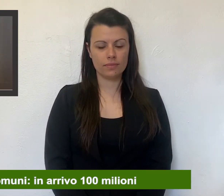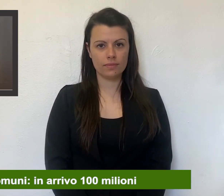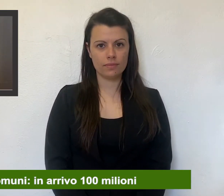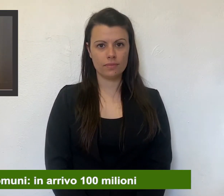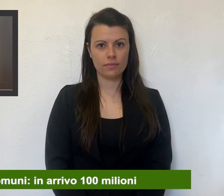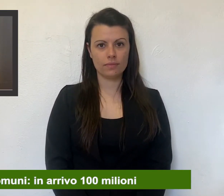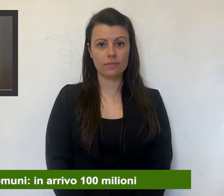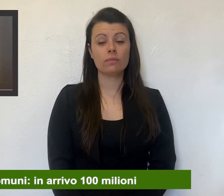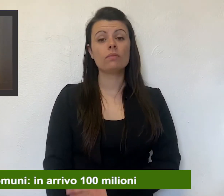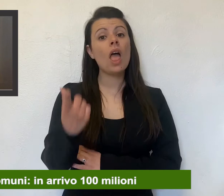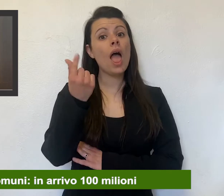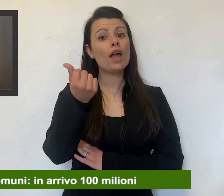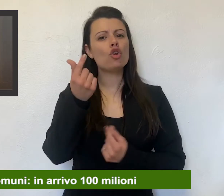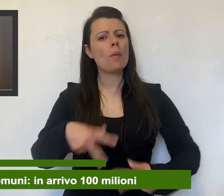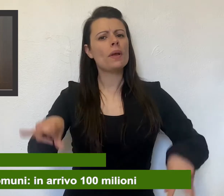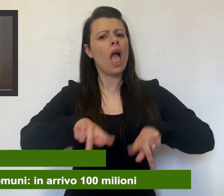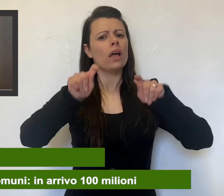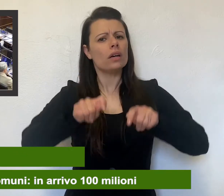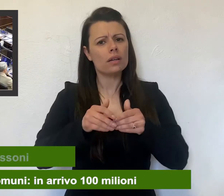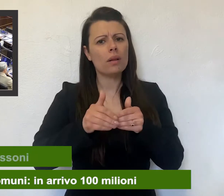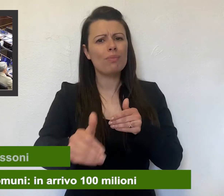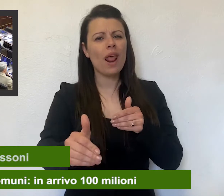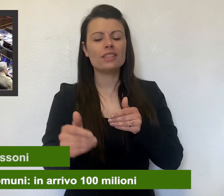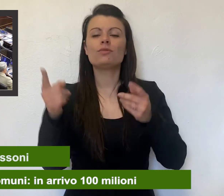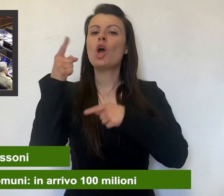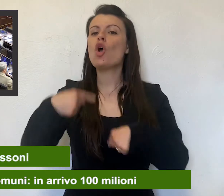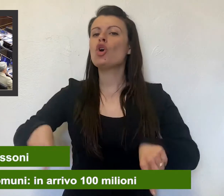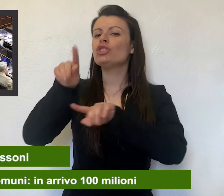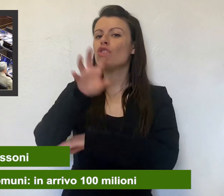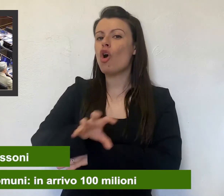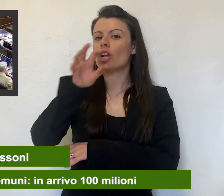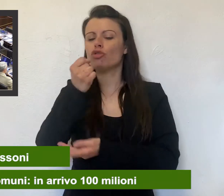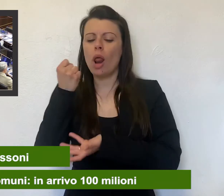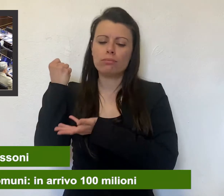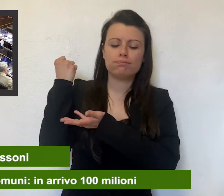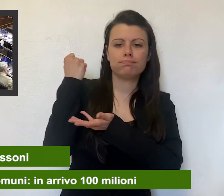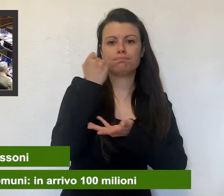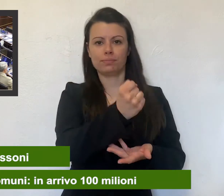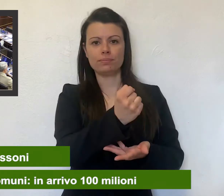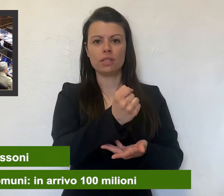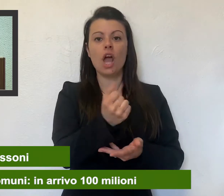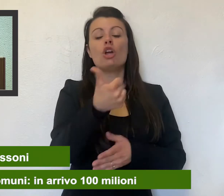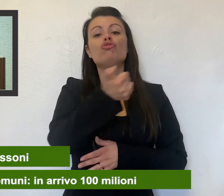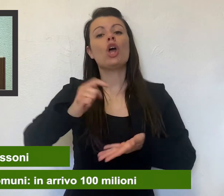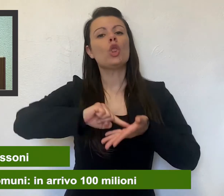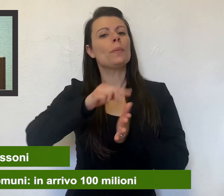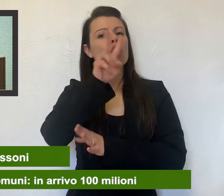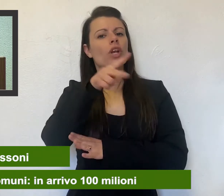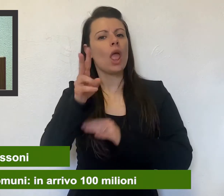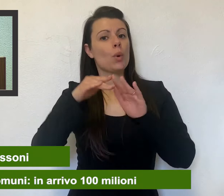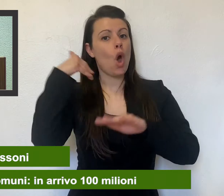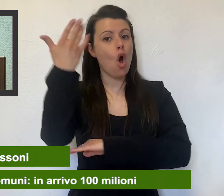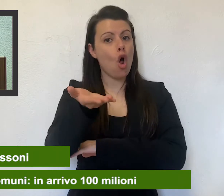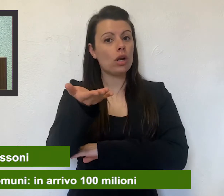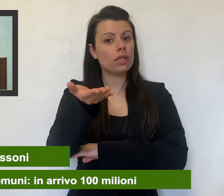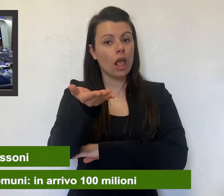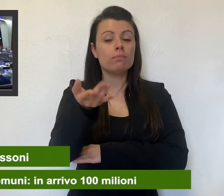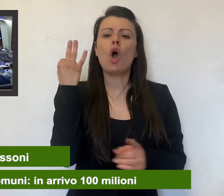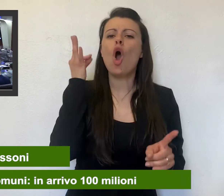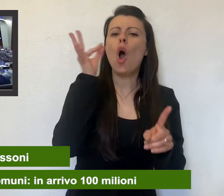Per favorire la ripresa economica, il Consiglio regionale ha stanziato oltre 100 milioni di euro mettendoli a disposizione di tutti i comuni lombardi nei